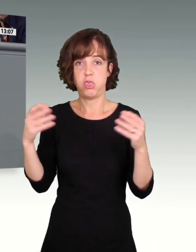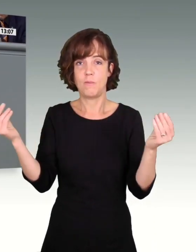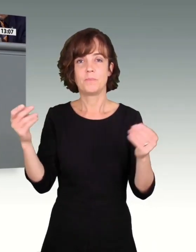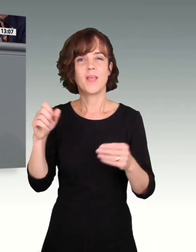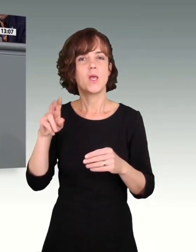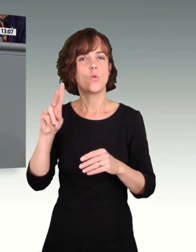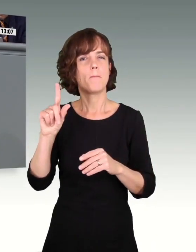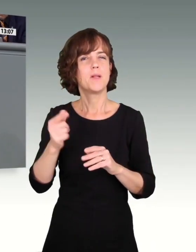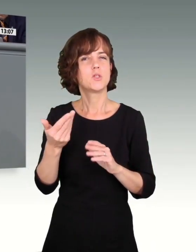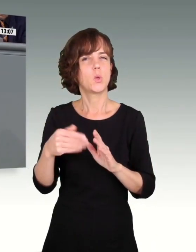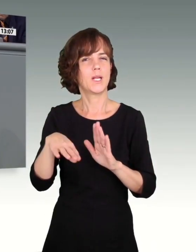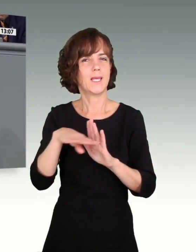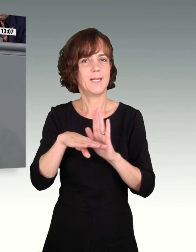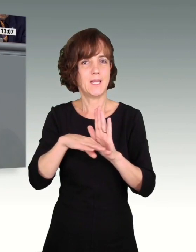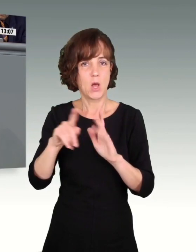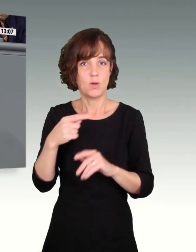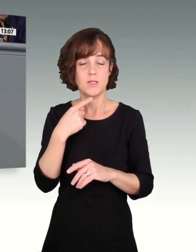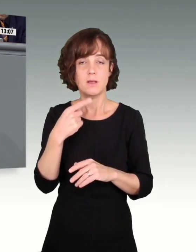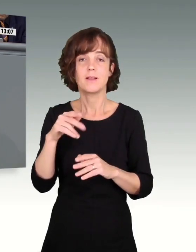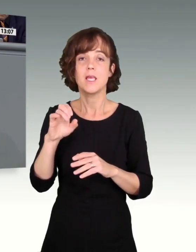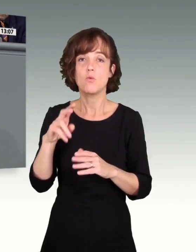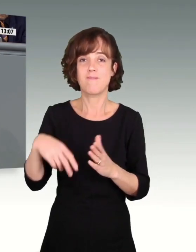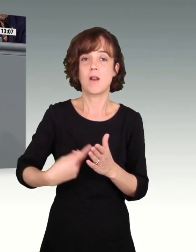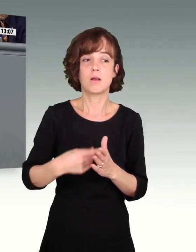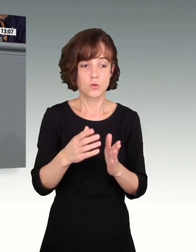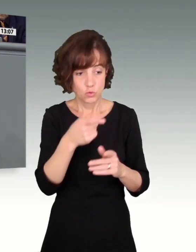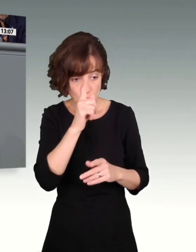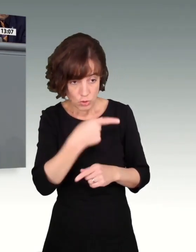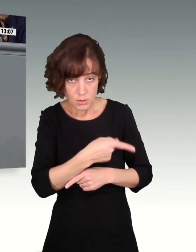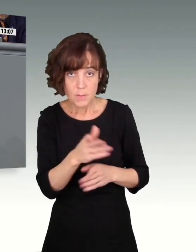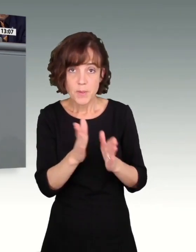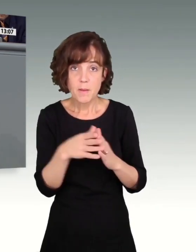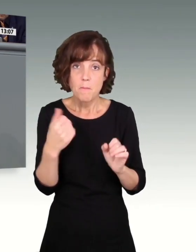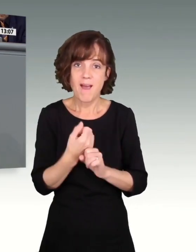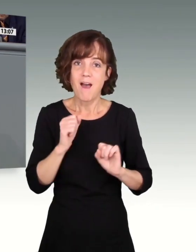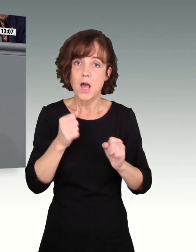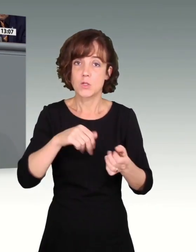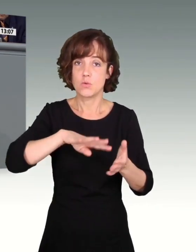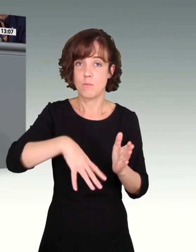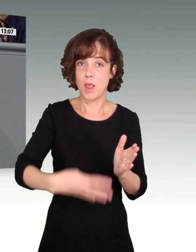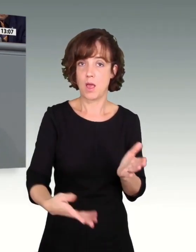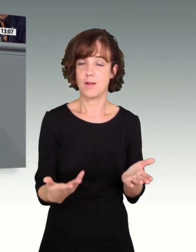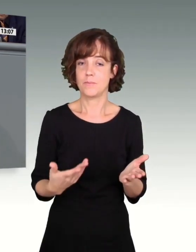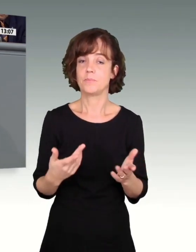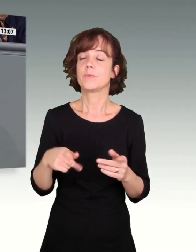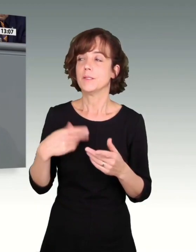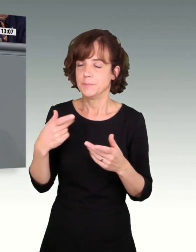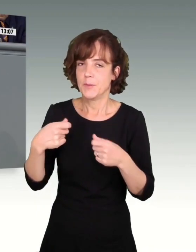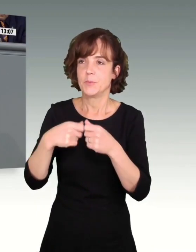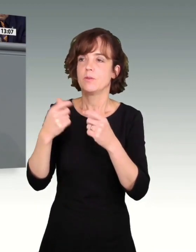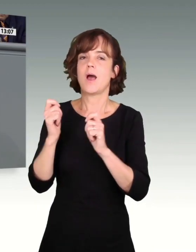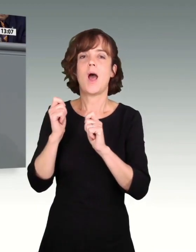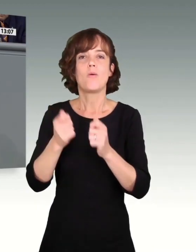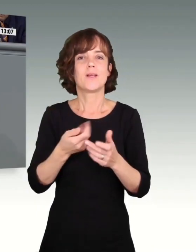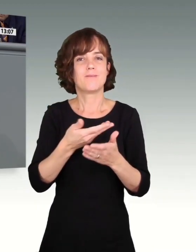Mindestlohnrichtlinie auch gesagt, ihr müsst einen Aktionsplan vorlegen. Und wir beginnen weiter mit der Auftragsvergabe des Bundes, das haben wir auch